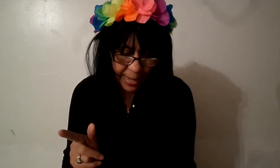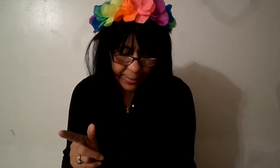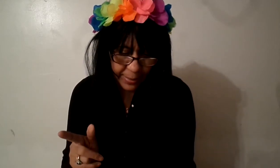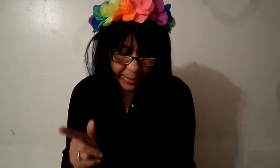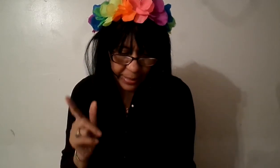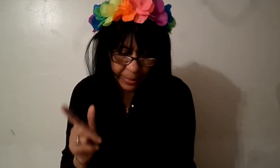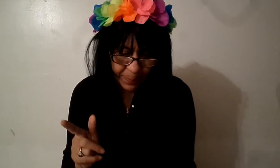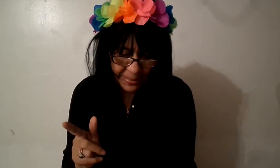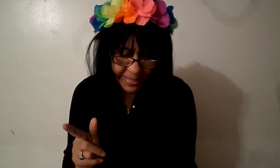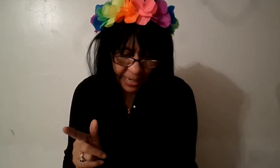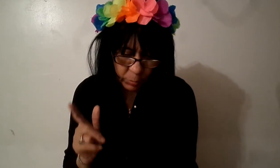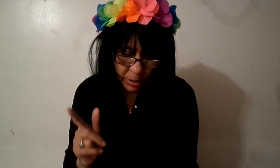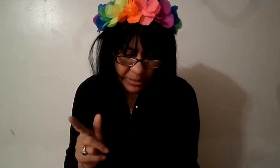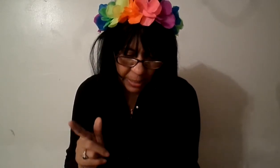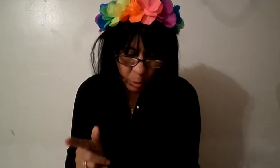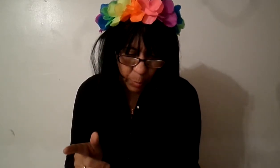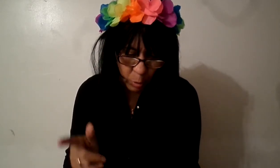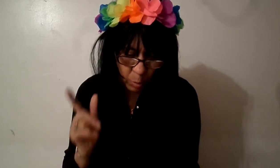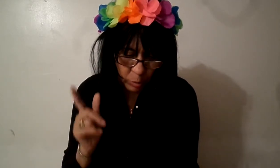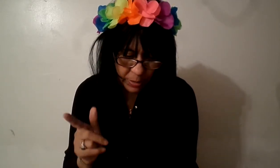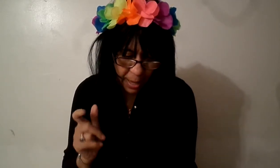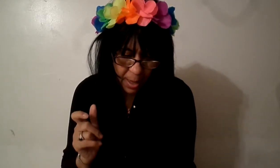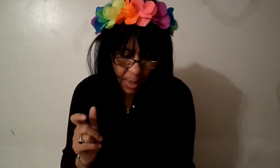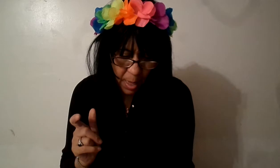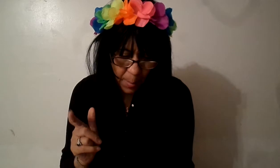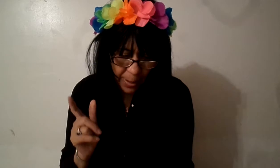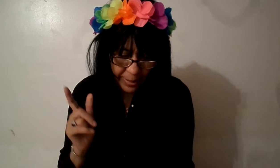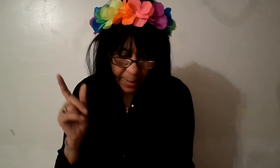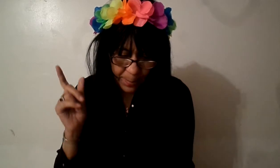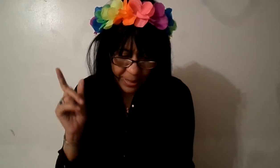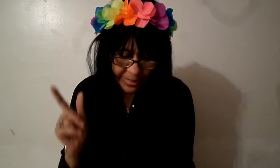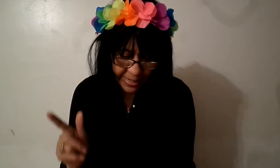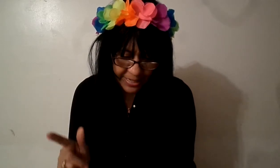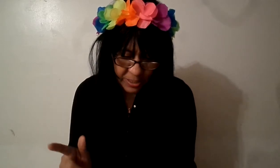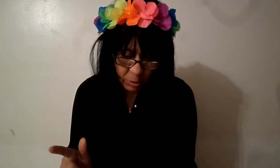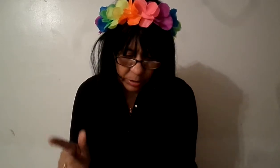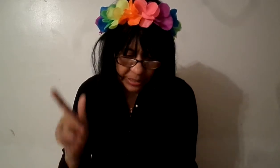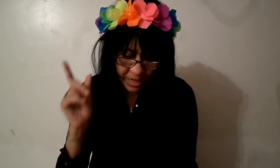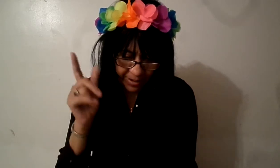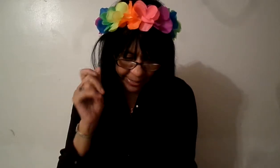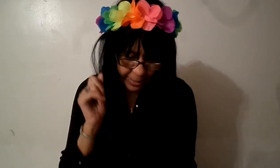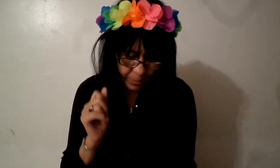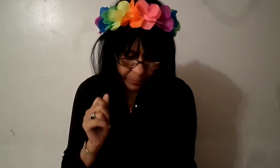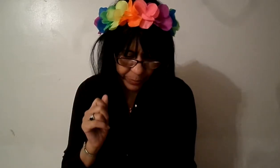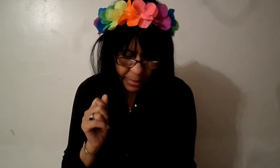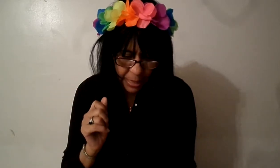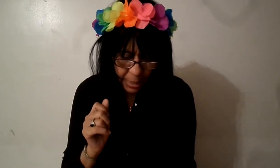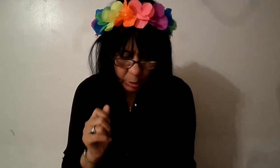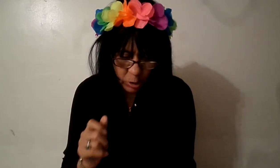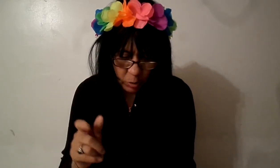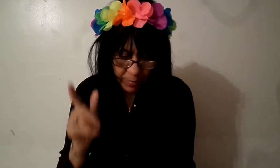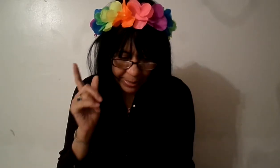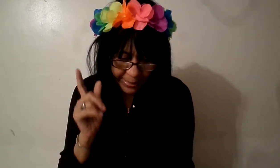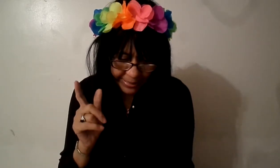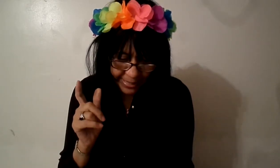especial, utilizando por comunidad para predicación del evangelio estos evangelistas